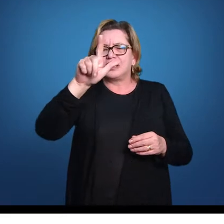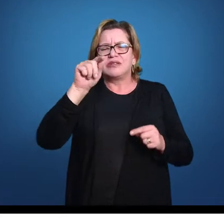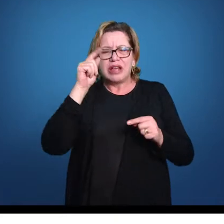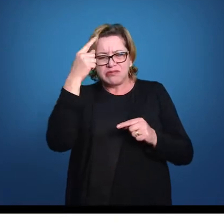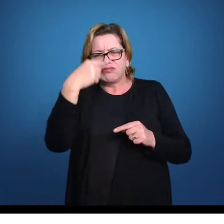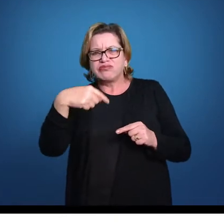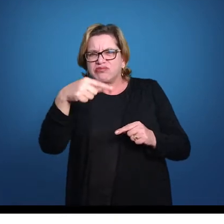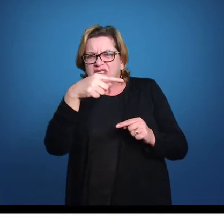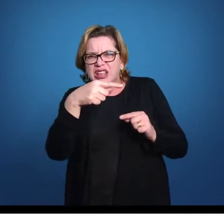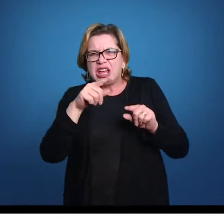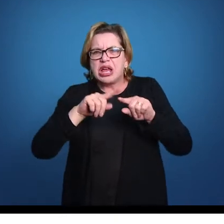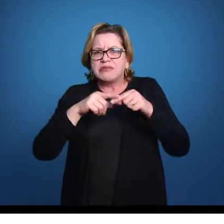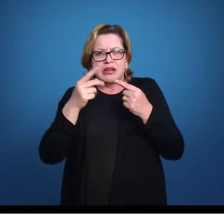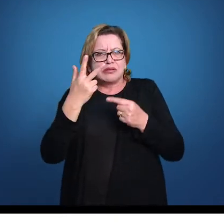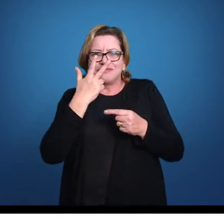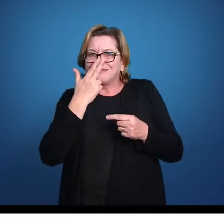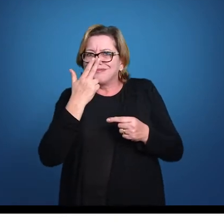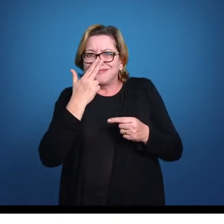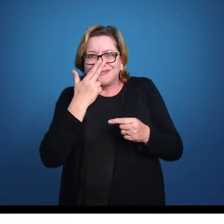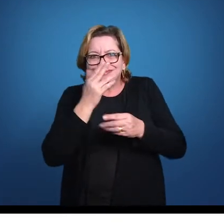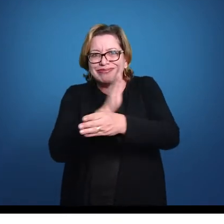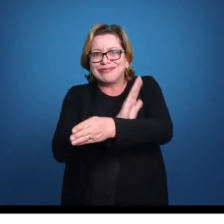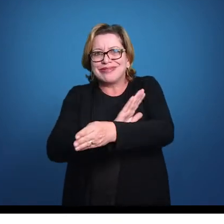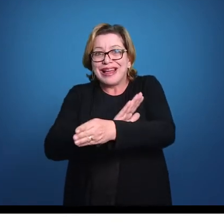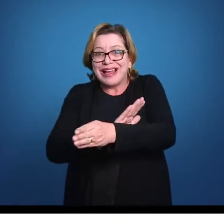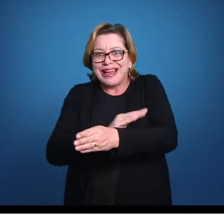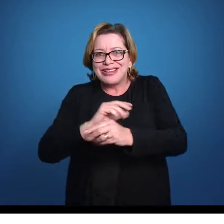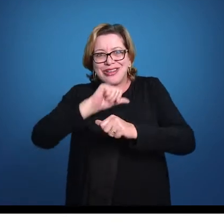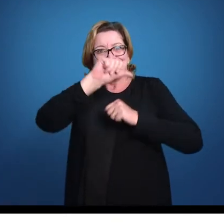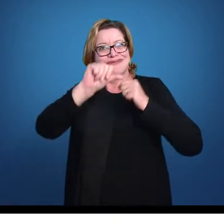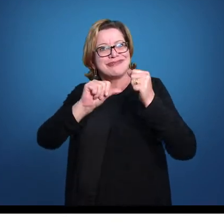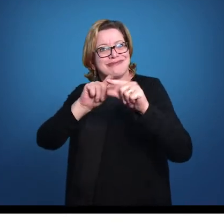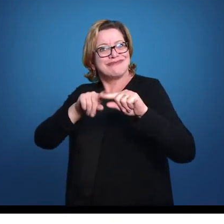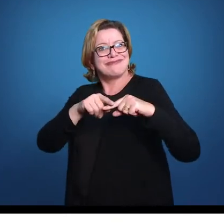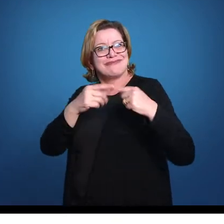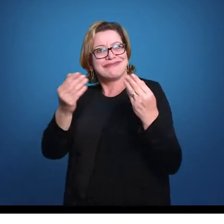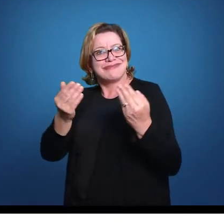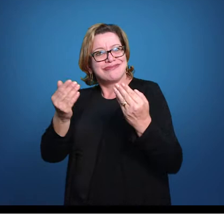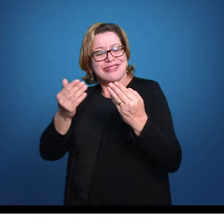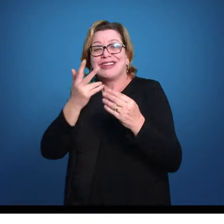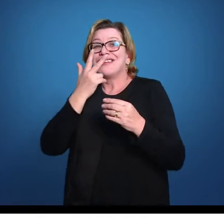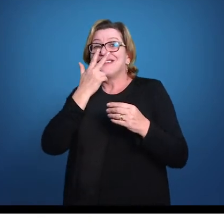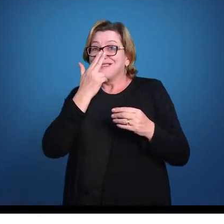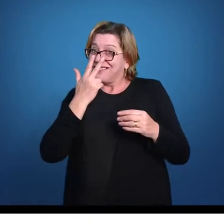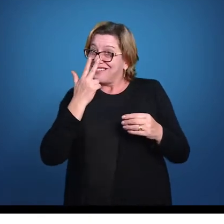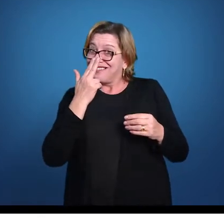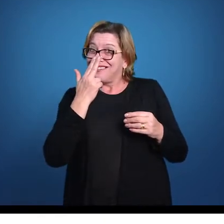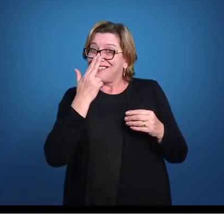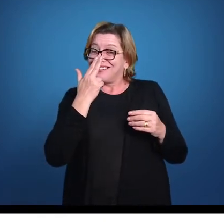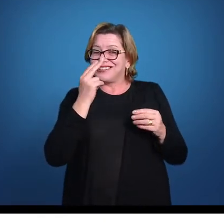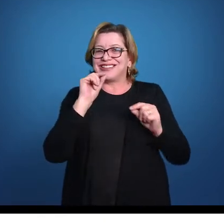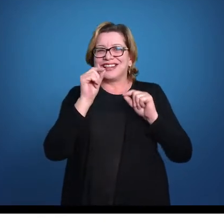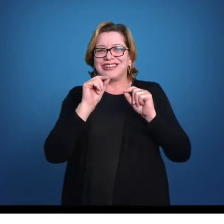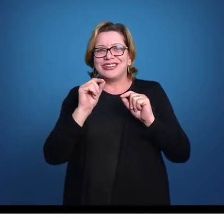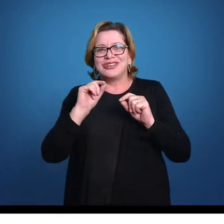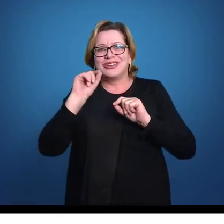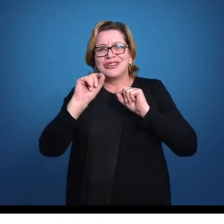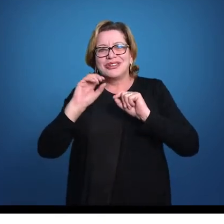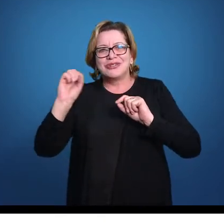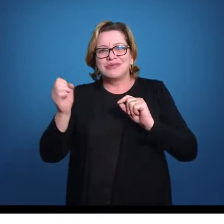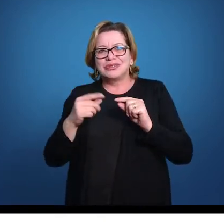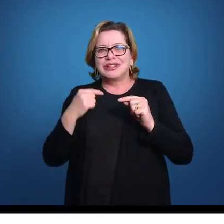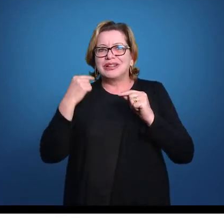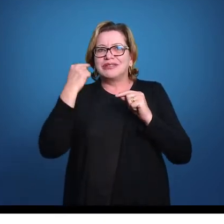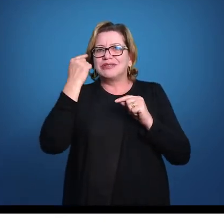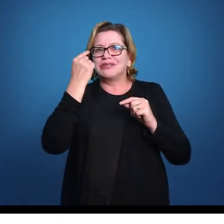tubarão. Pois é, e agora? Agora parece, né? Então, a grande diferença desse peixe ancestral para os tubarões modernos é